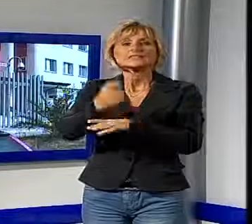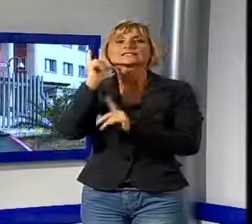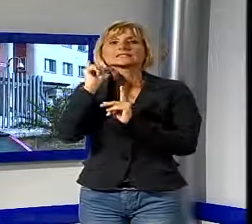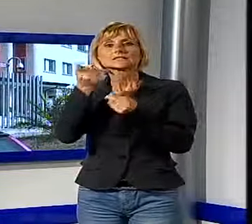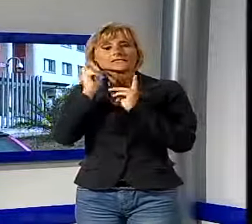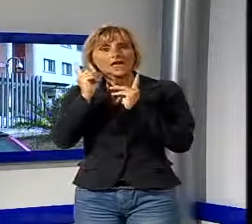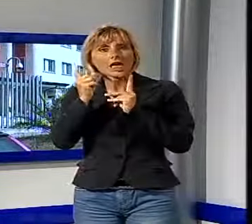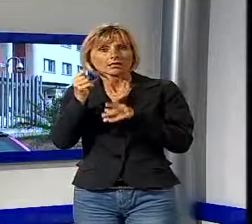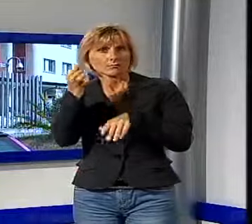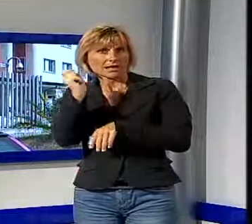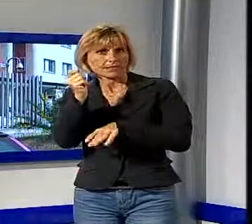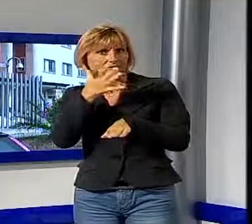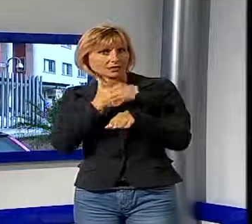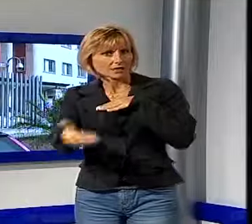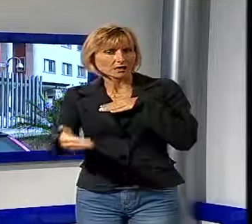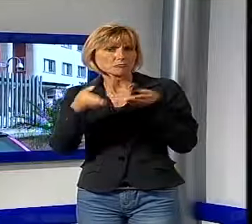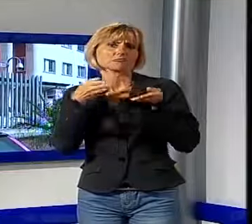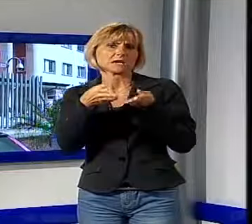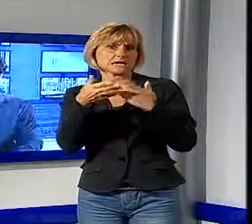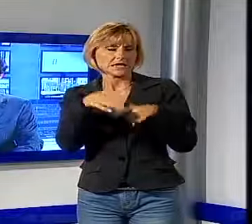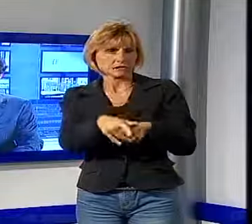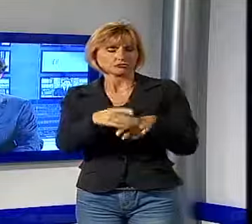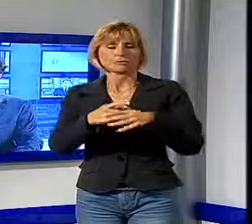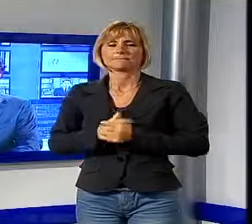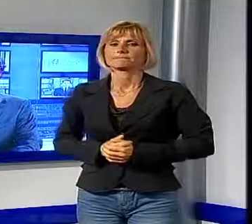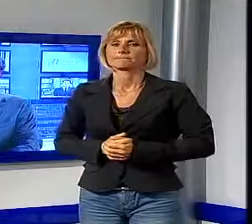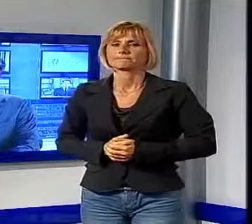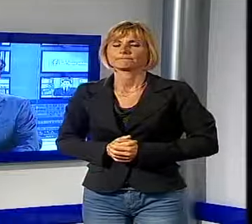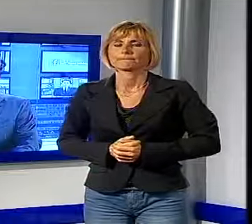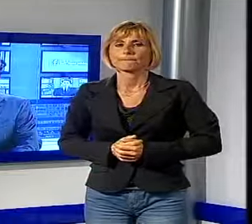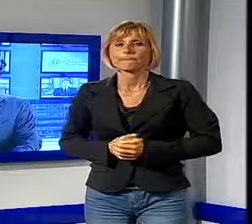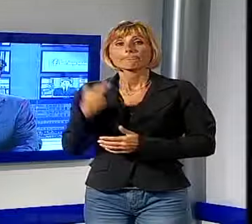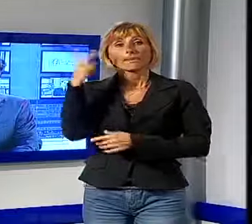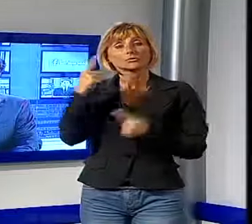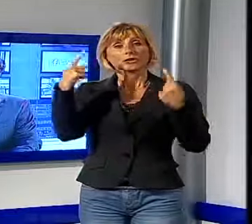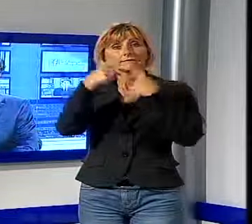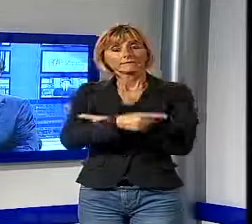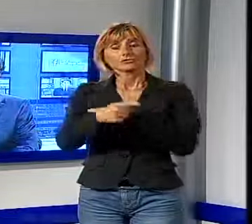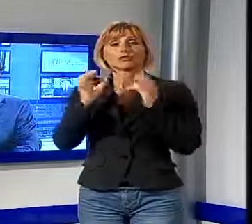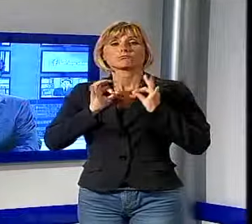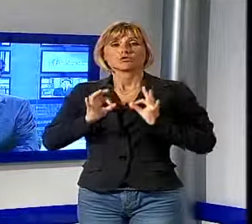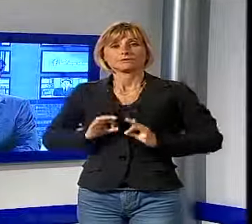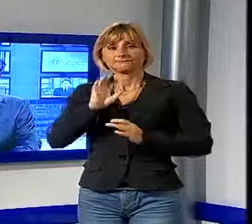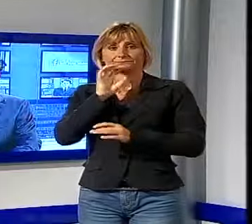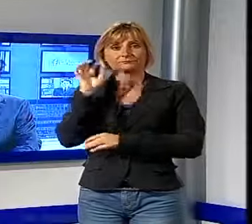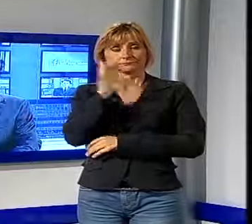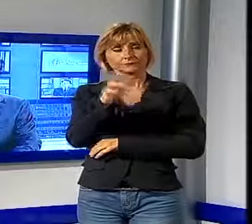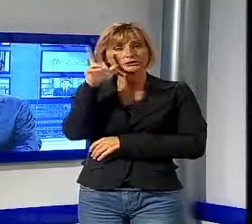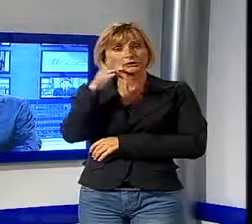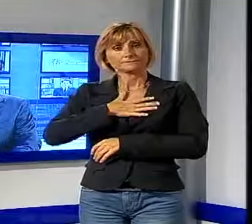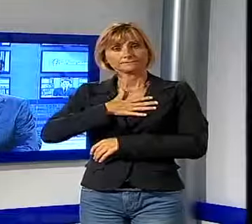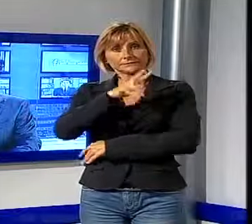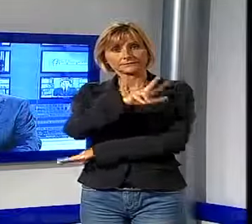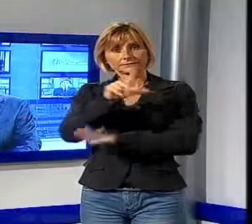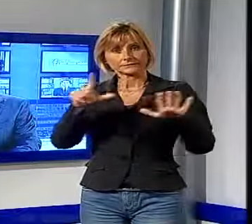minacciando e aggredendo i cattivi pagatori. A Lucca, invece, la polizia ha denunciato una donna di 37